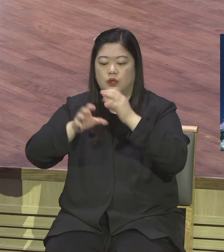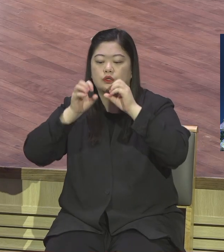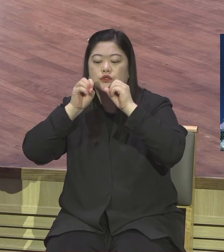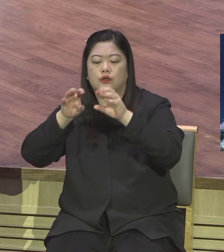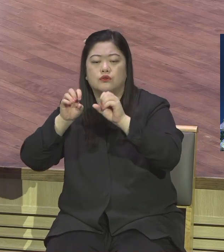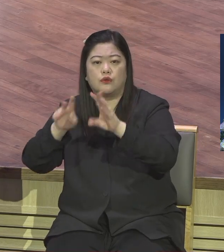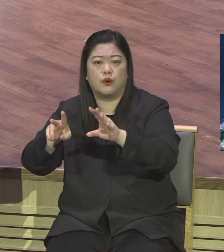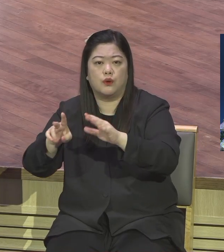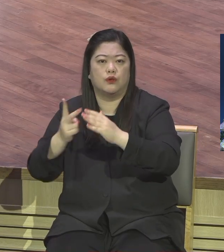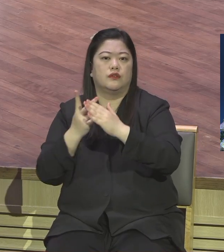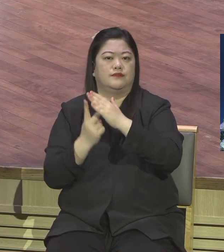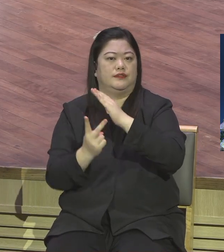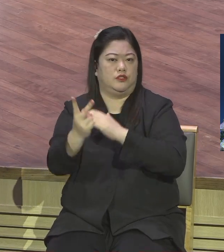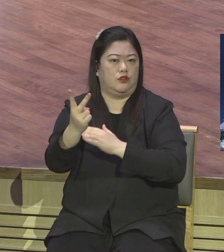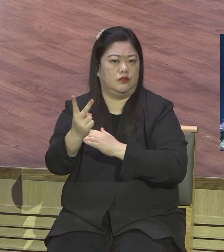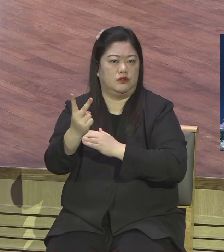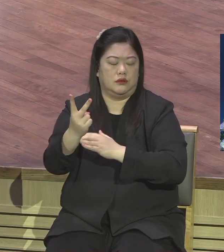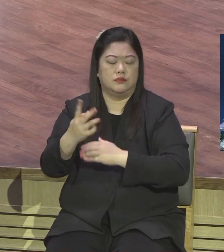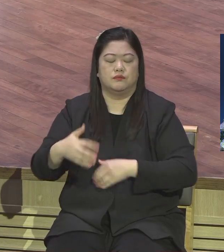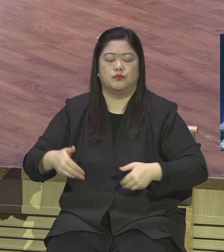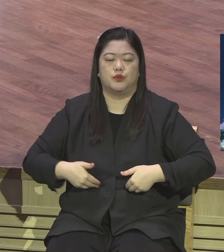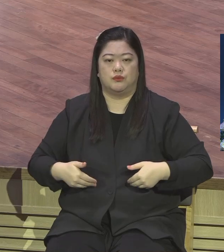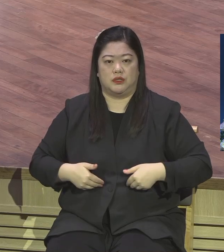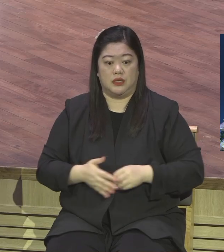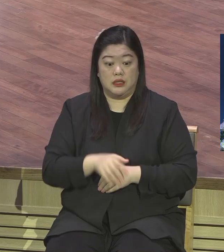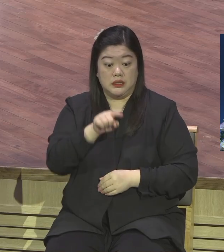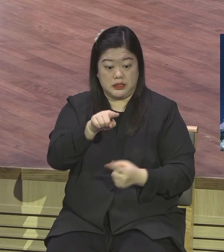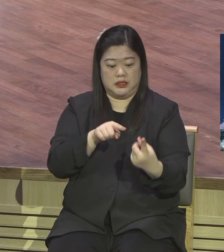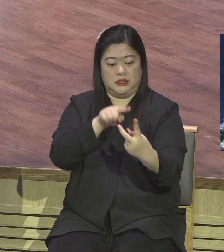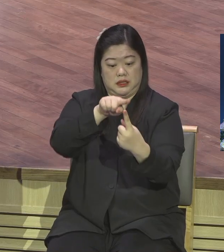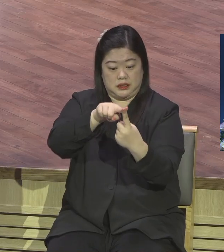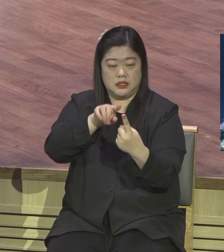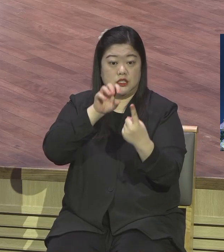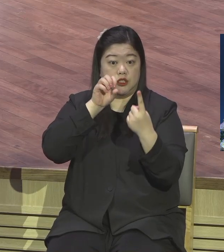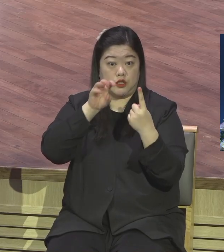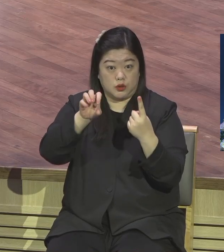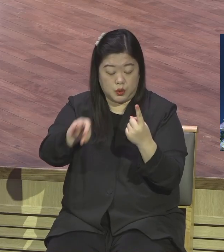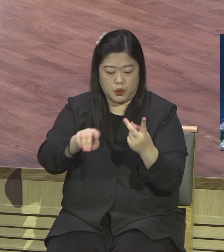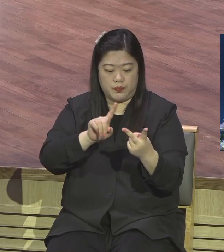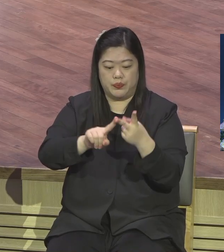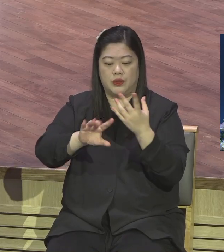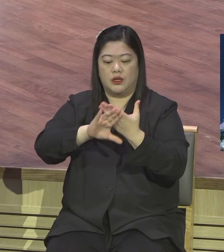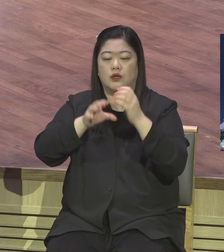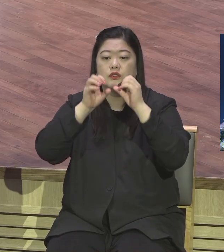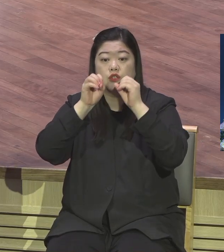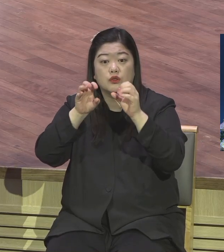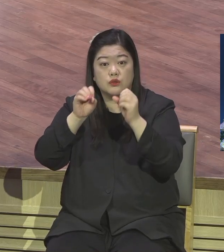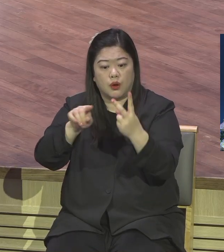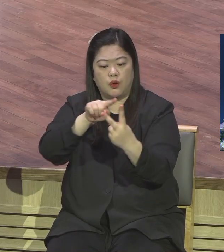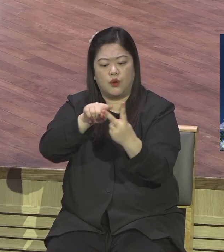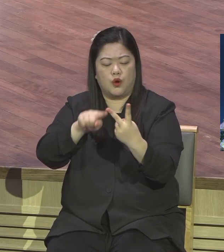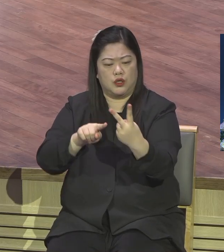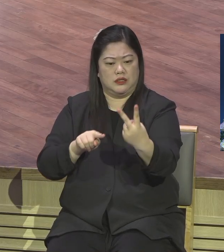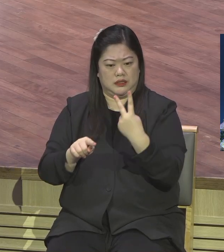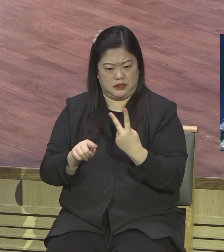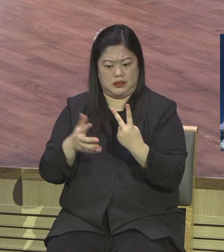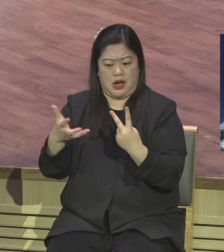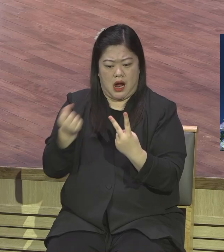이 여운교회가 개척된 거예요. 보통 교회를 할 때 그냥 그렇게 개척을 목사님이 직접